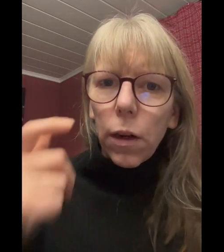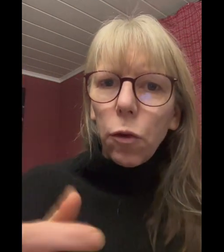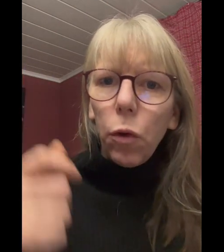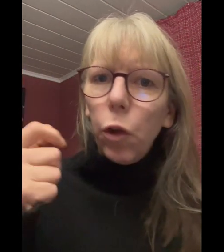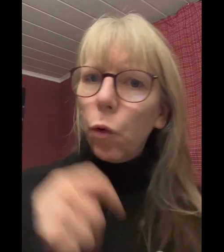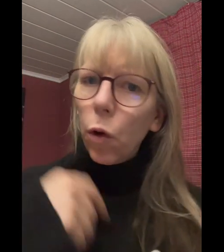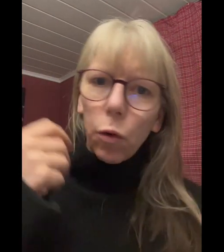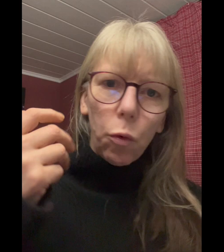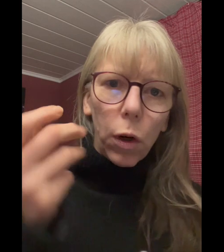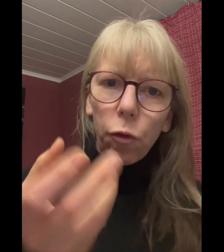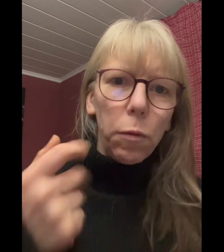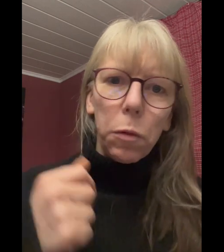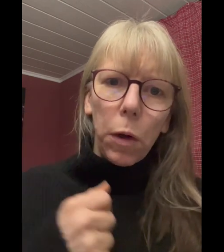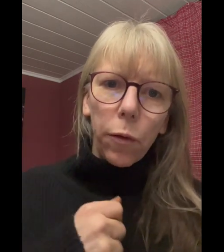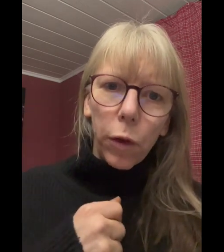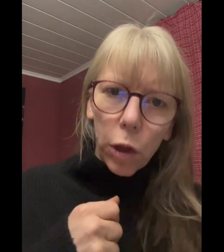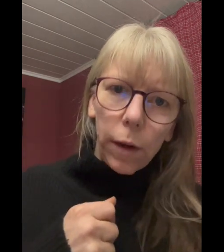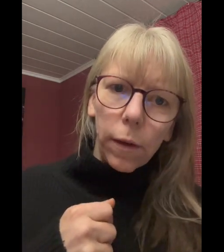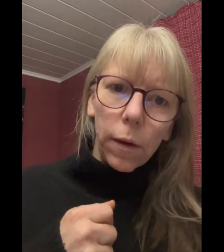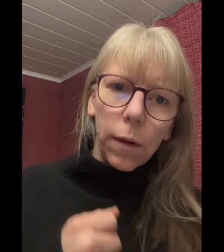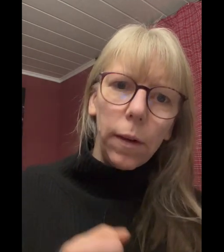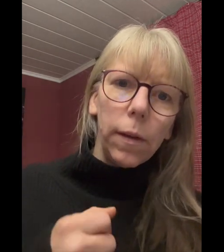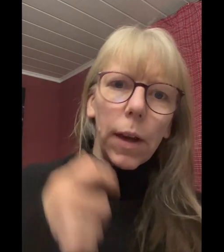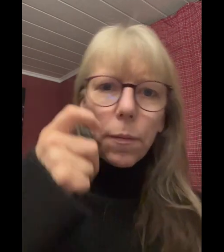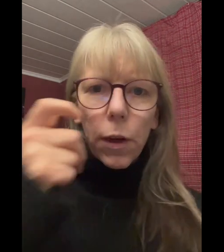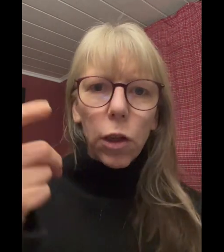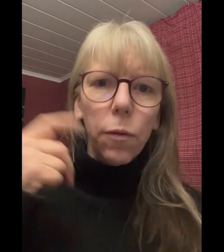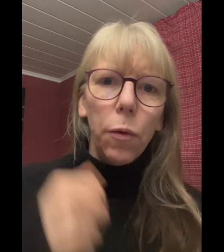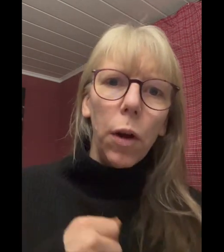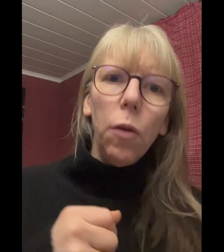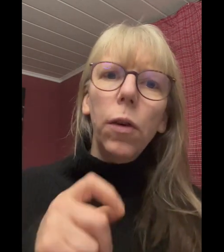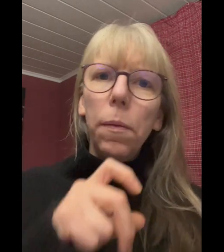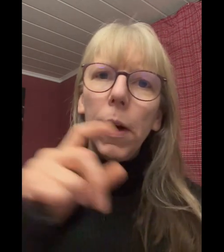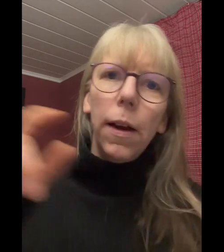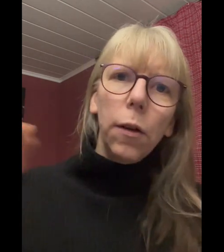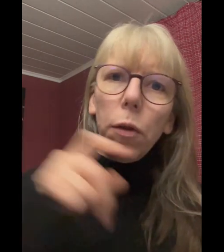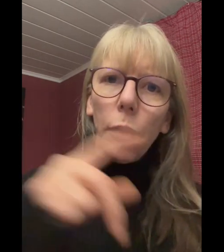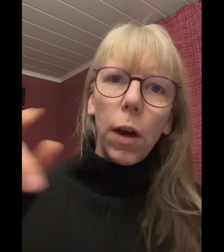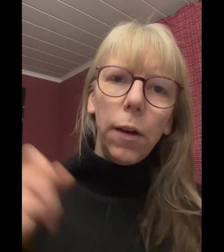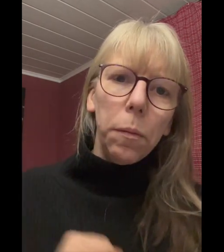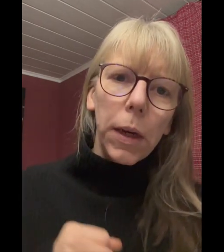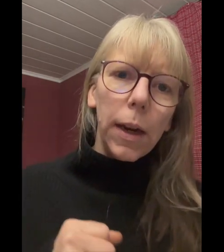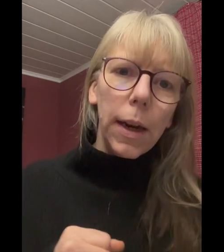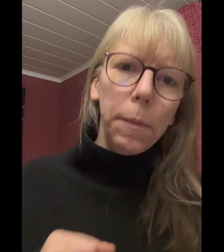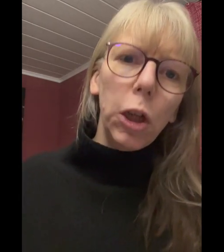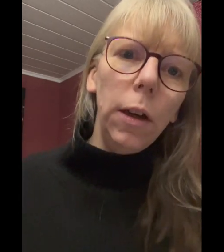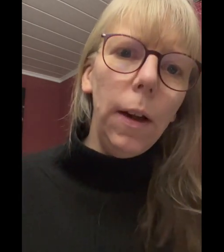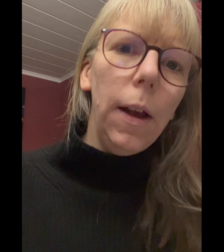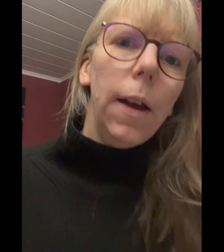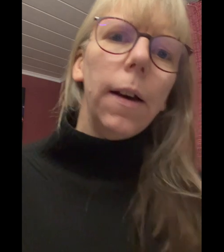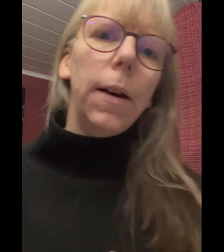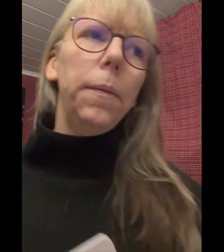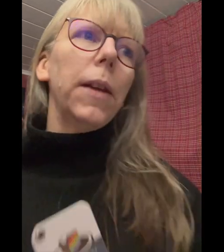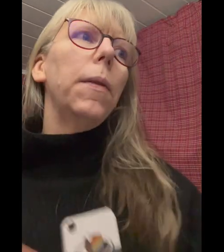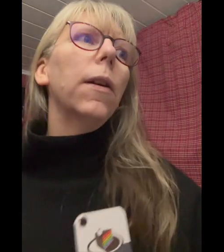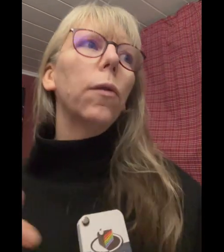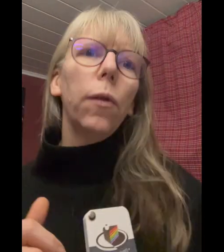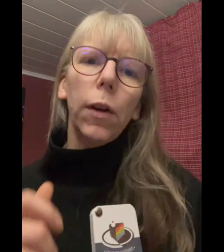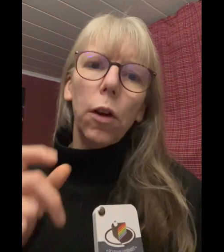Naturjoghurt oder zum Beispiel auch Frischkäse ist. Creme Fraiche würde auch gehen. Man kann natürlich auch alles miteinander mischen. Das wäre sozusagen nochmal